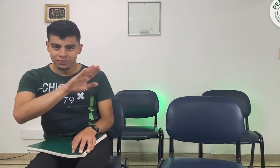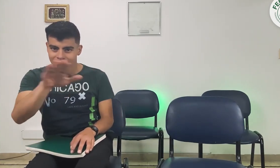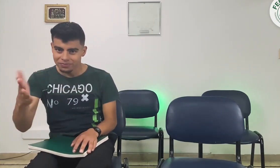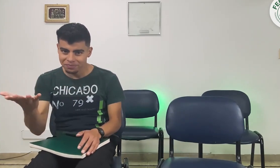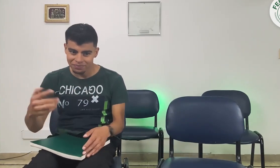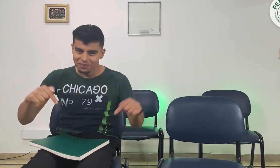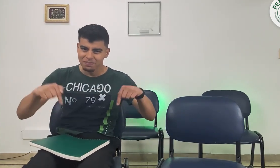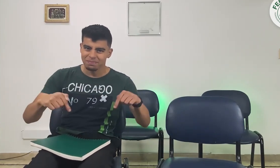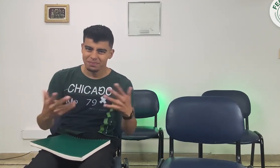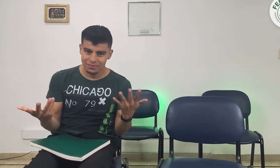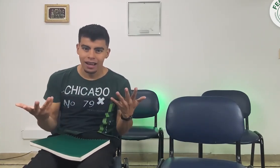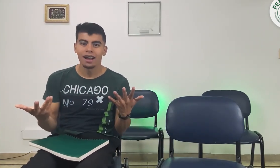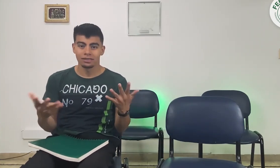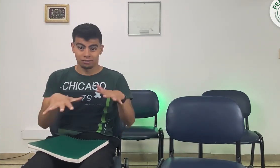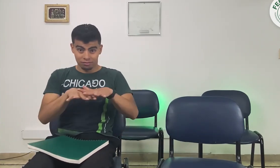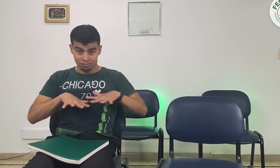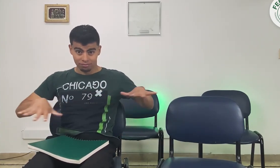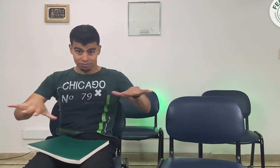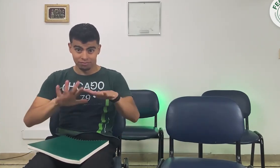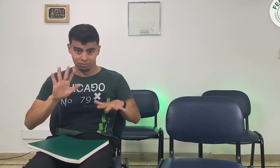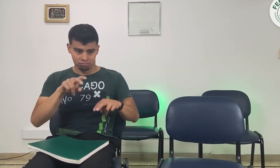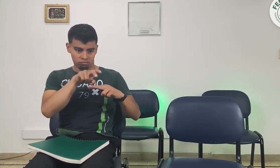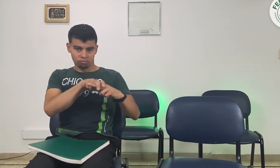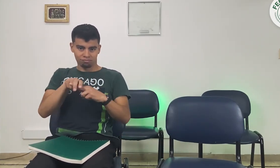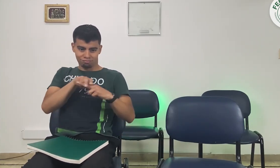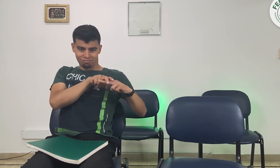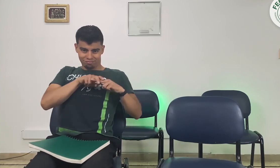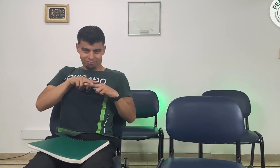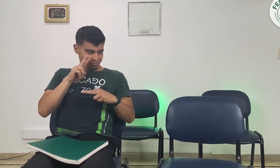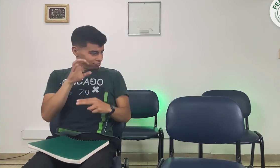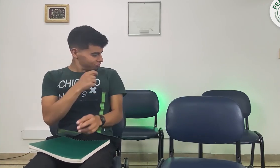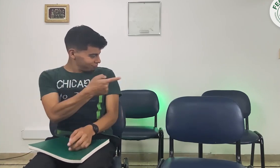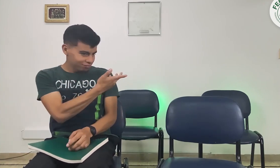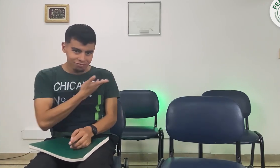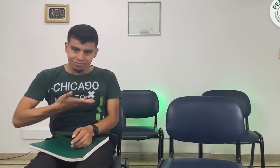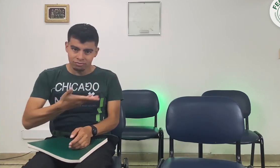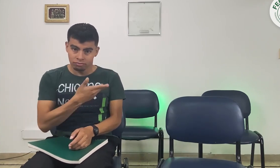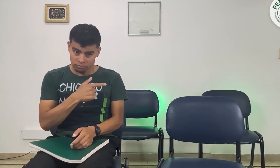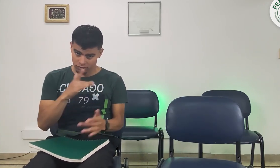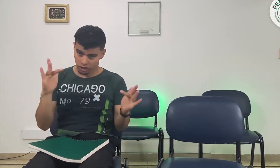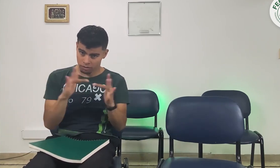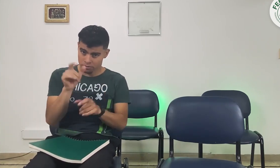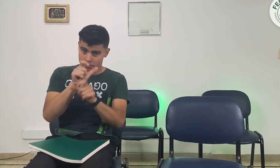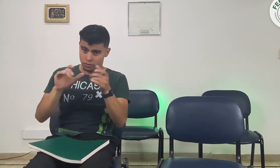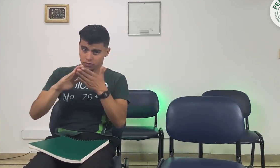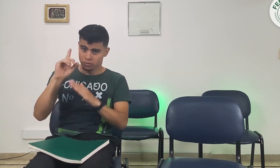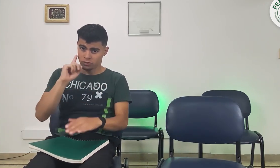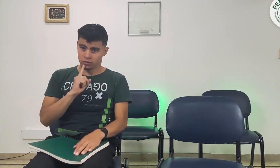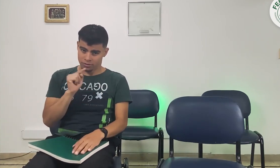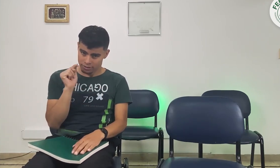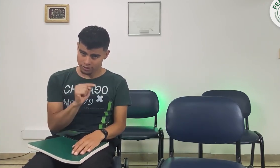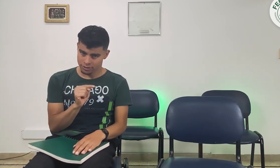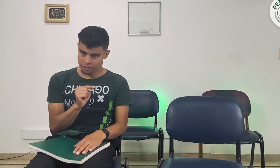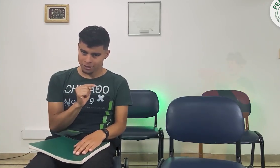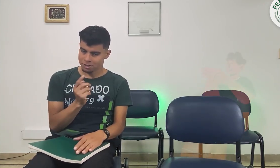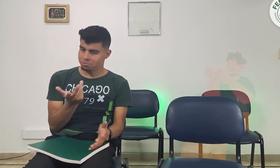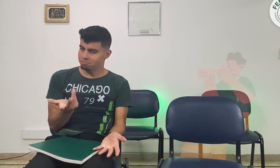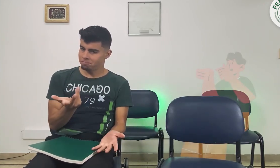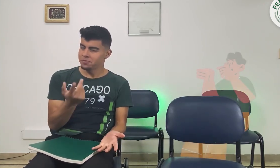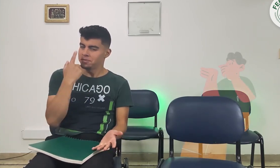Hey, estamos en un espacio en donde hay varias sillas, la pregunta es, ¿la ubicación de estas sillas es la adecuada para las personas sordas? Les voy a